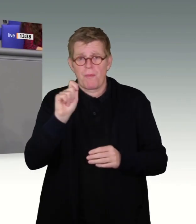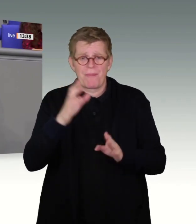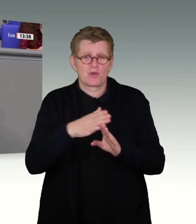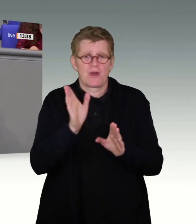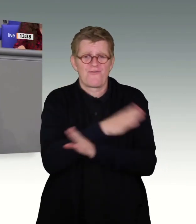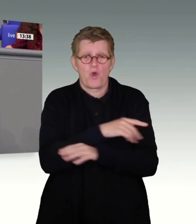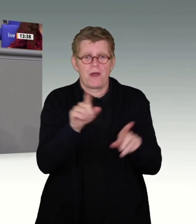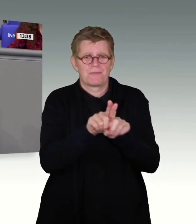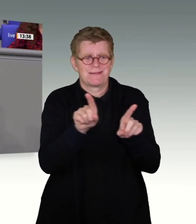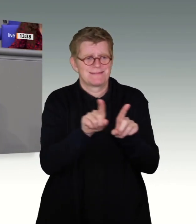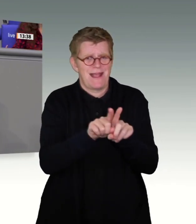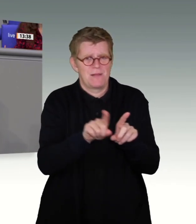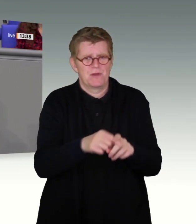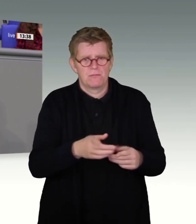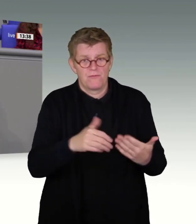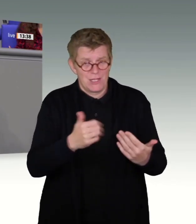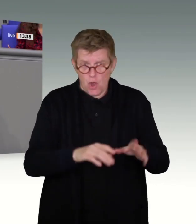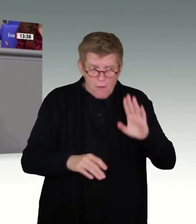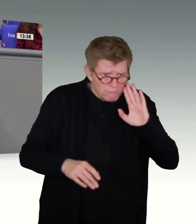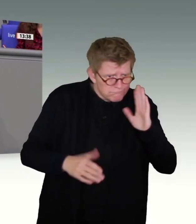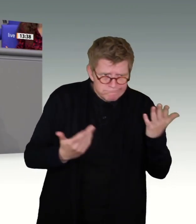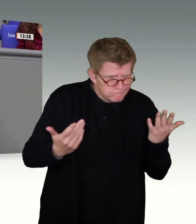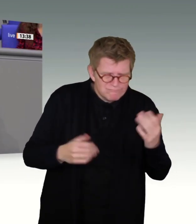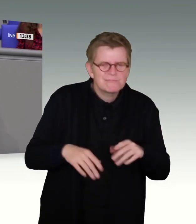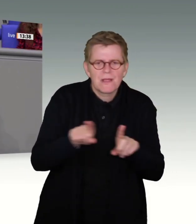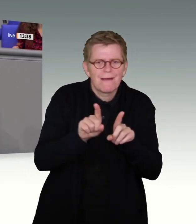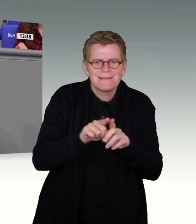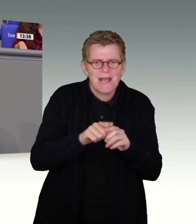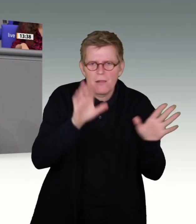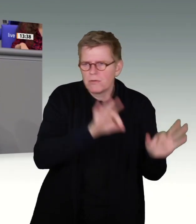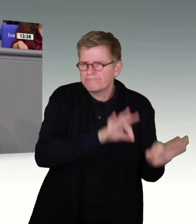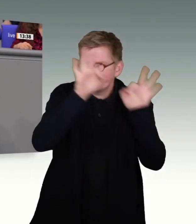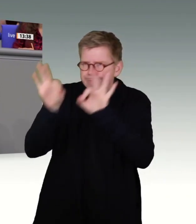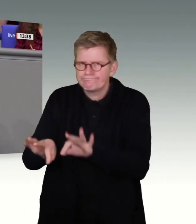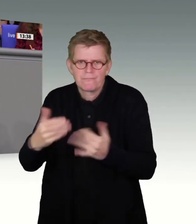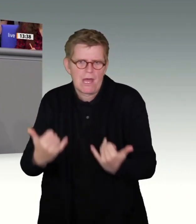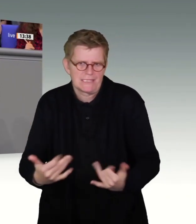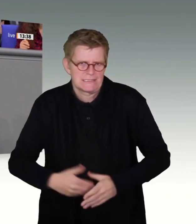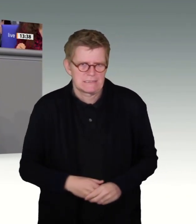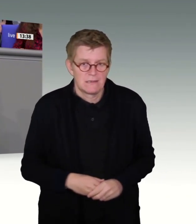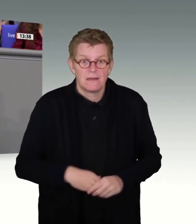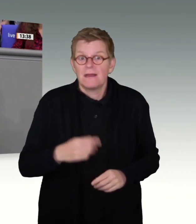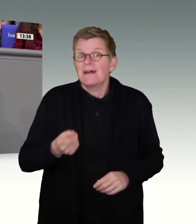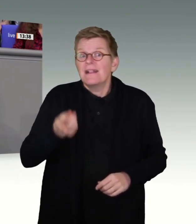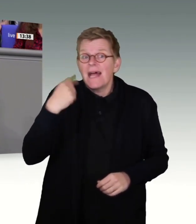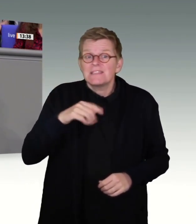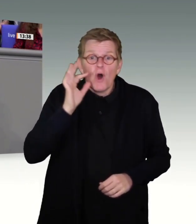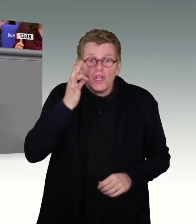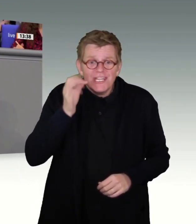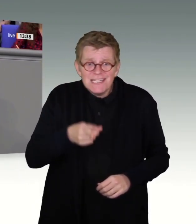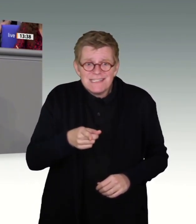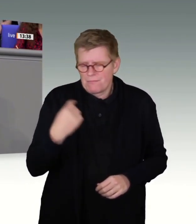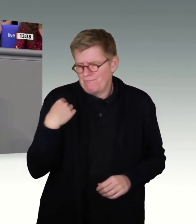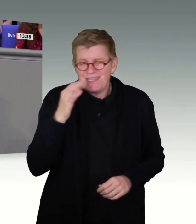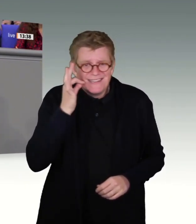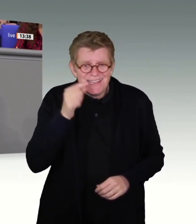können, wir hätten keine neuen Erkenntnisgewinn gehabt, liebe Kolleginnen und Kollegen. Der vergangene Dienstag war ein guter